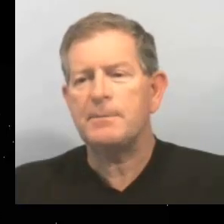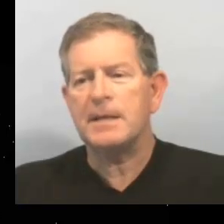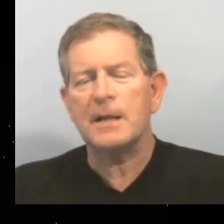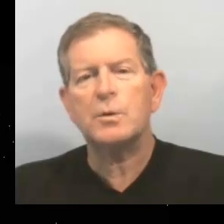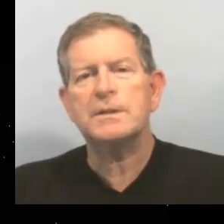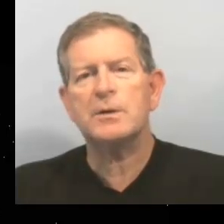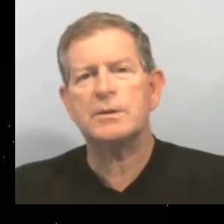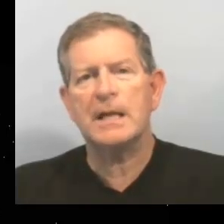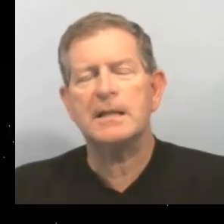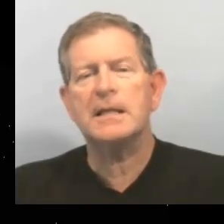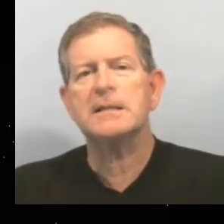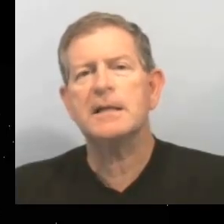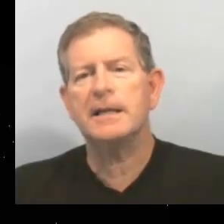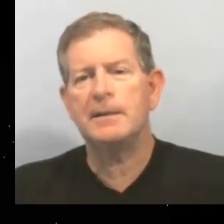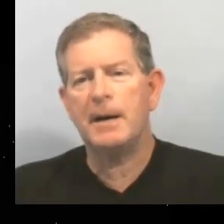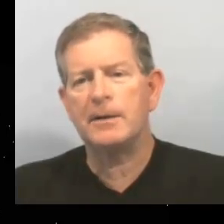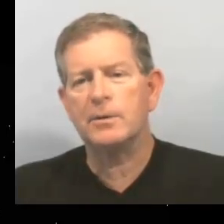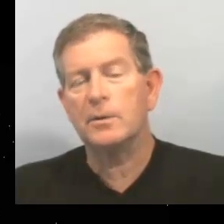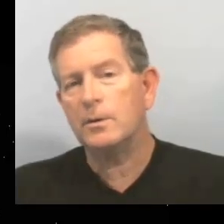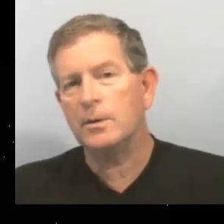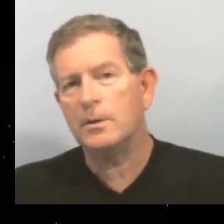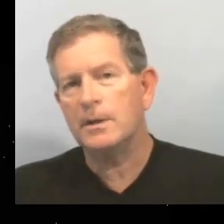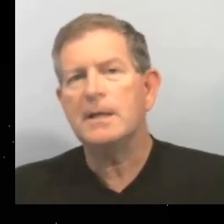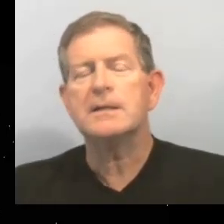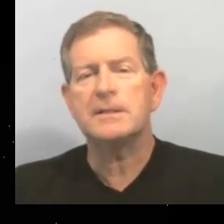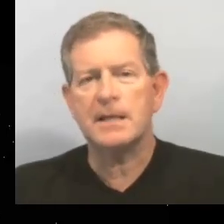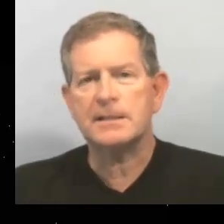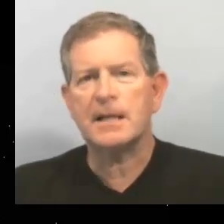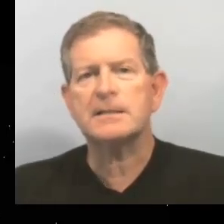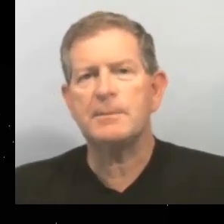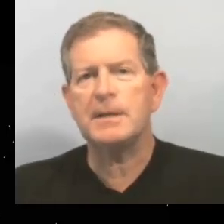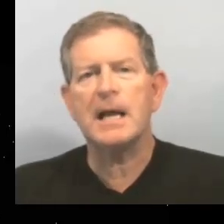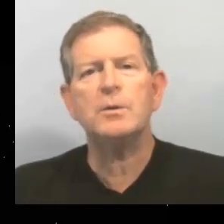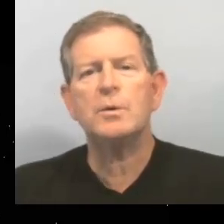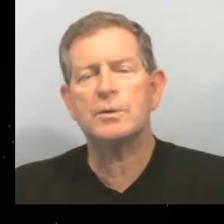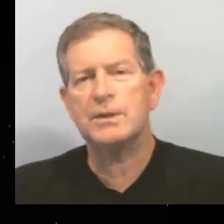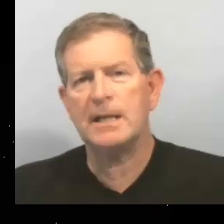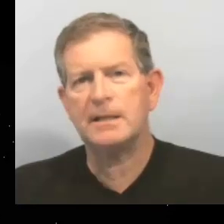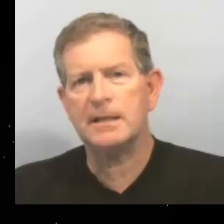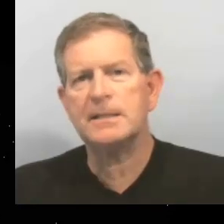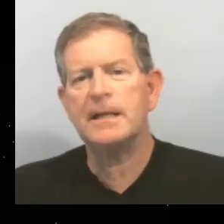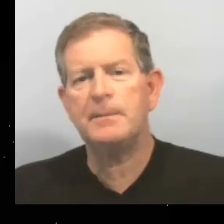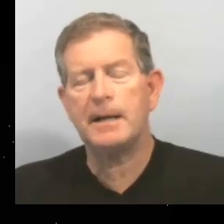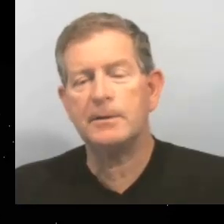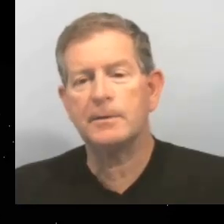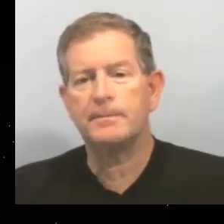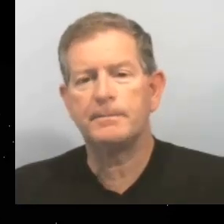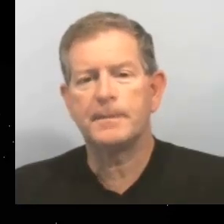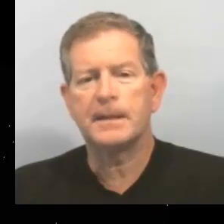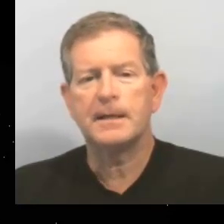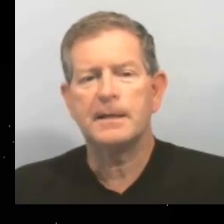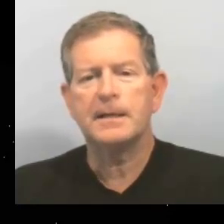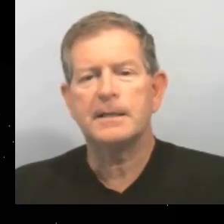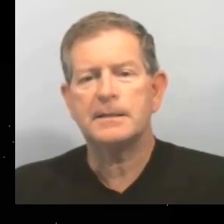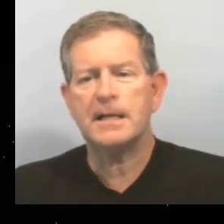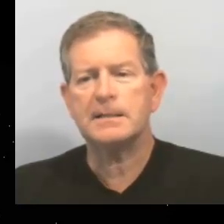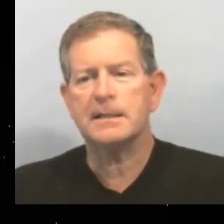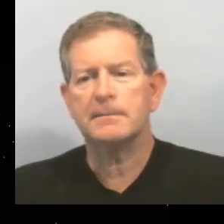¿Está cepillándose los dientes en el baño o se está cepillando los dientes en el baño?